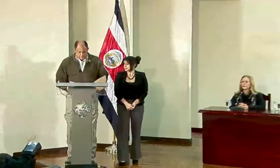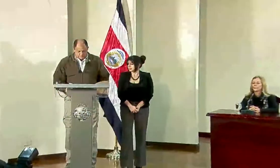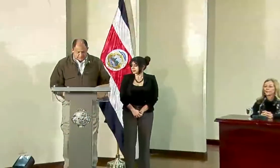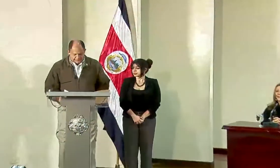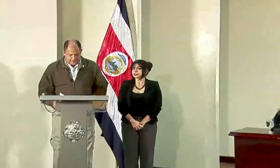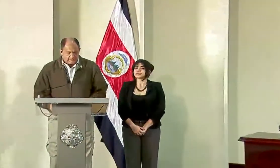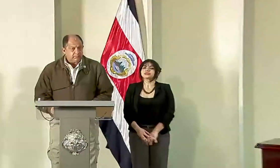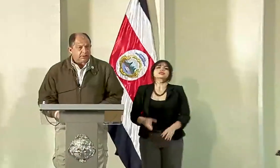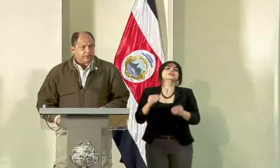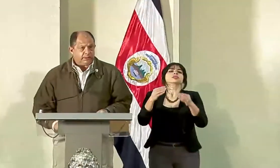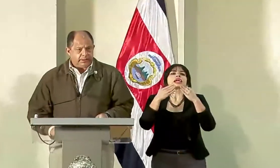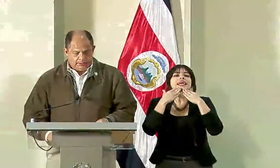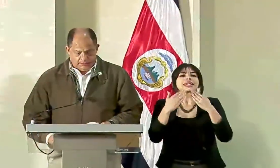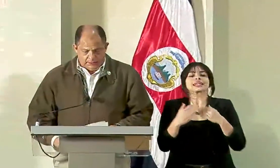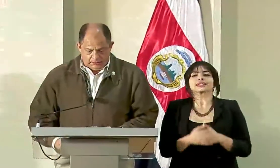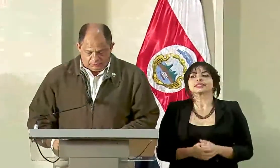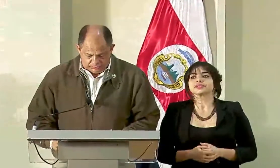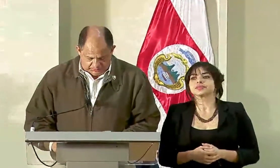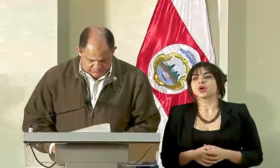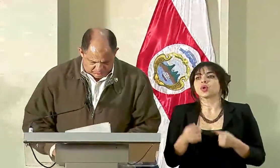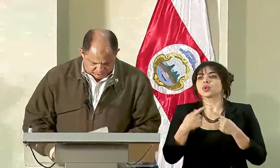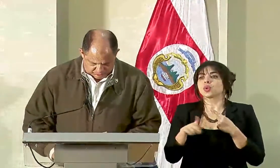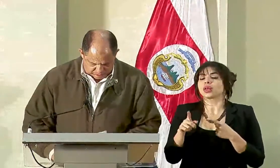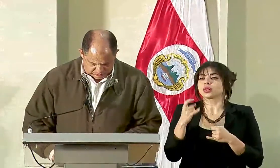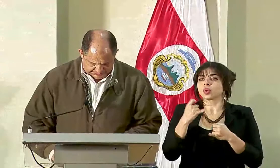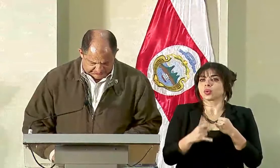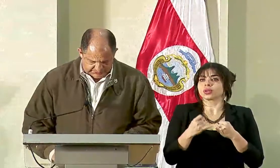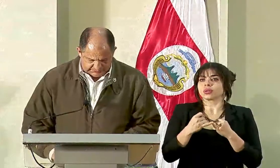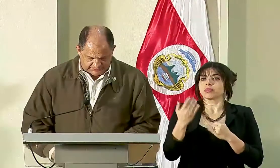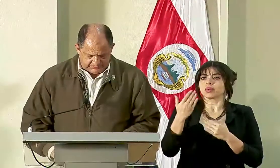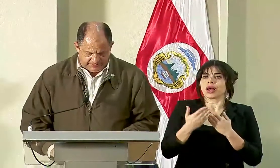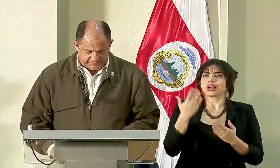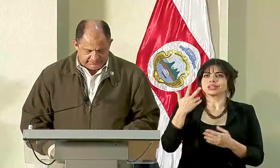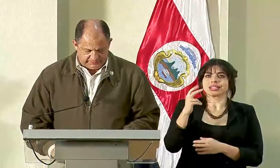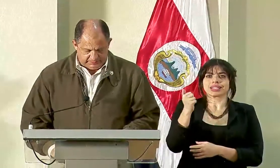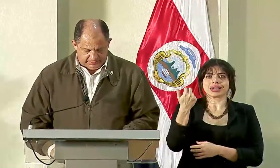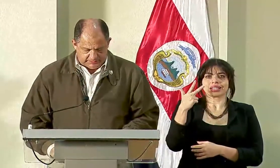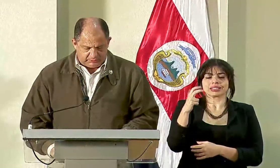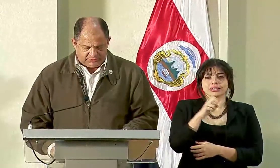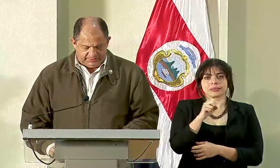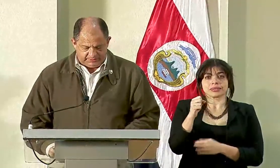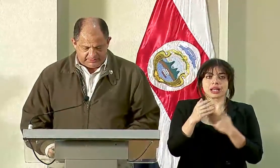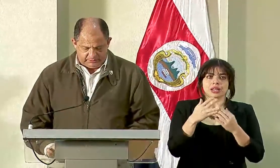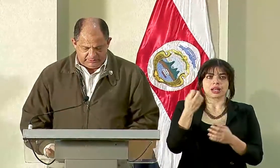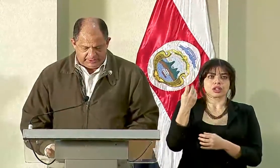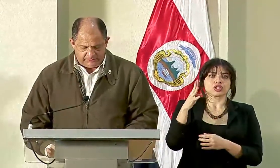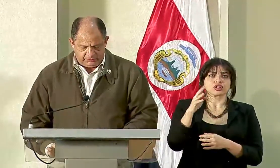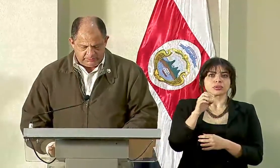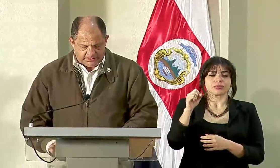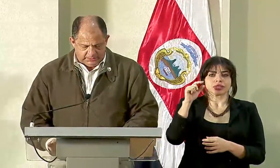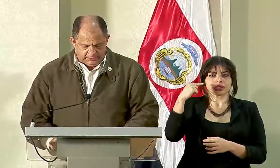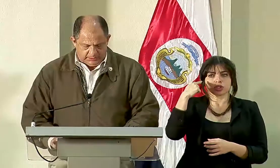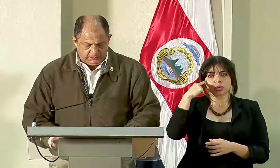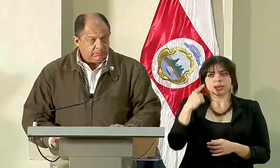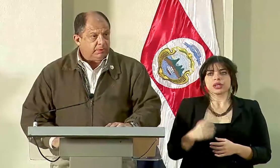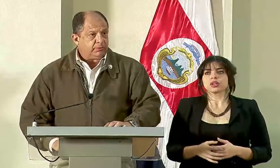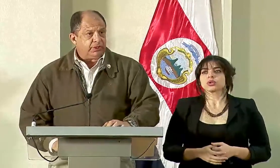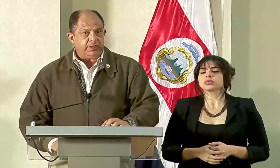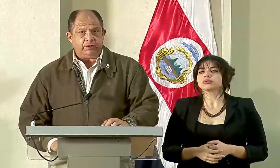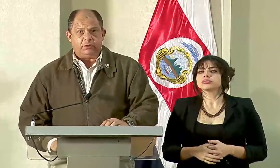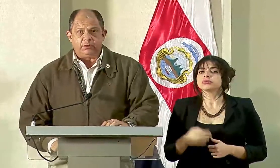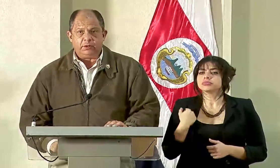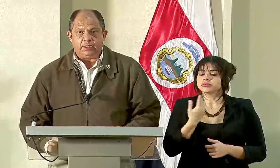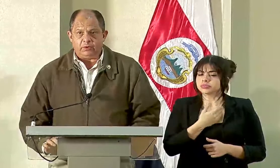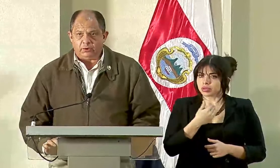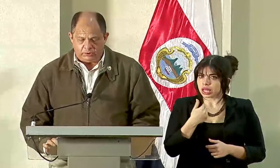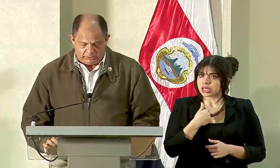Muchas gracias. Durante los últimos casi ya 13 meses, 14 meses de gobierno, hemos